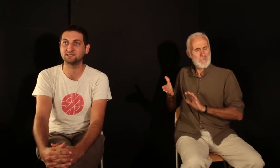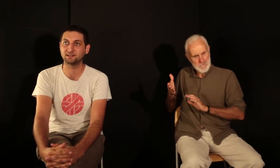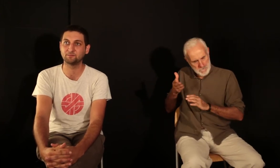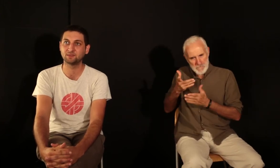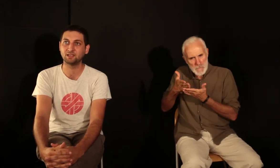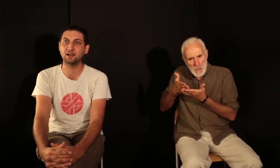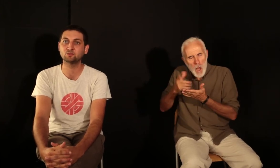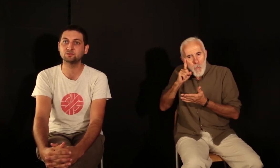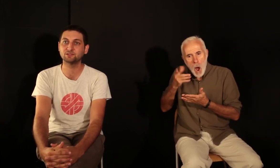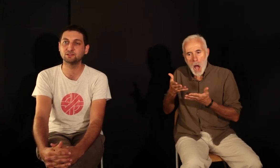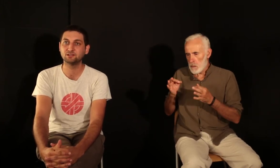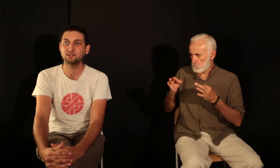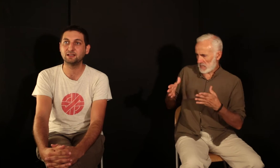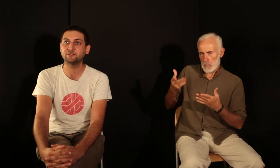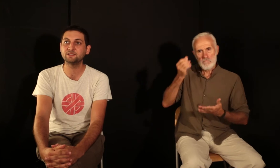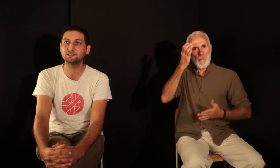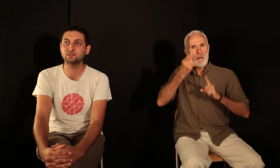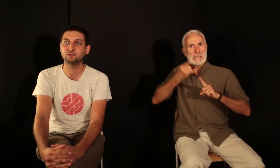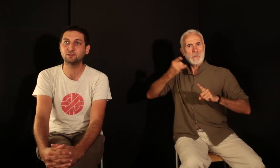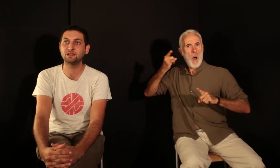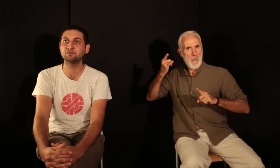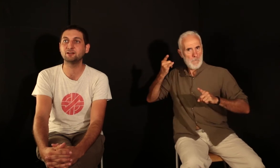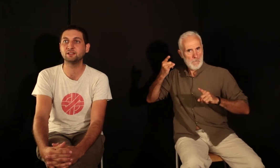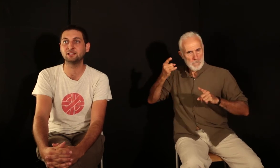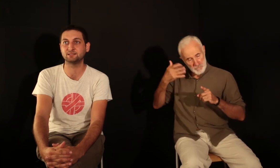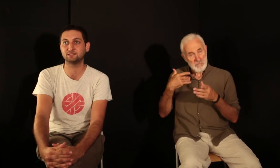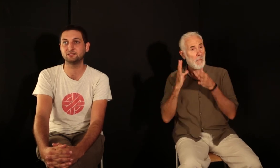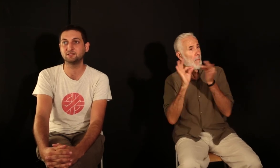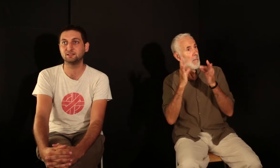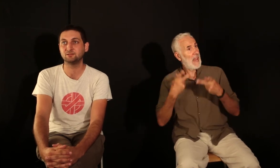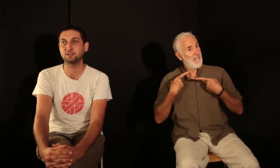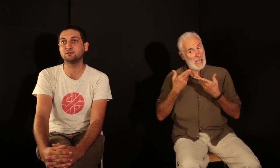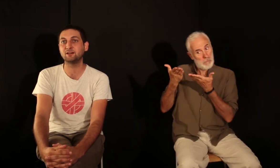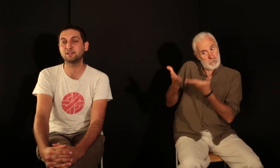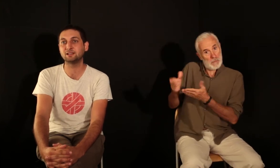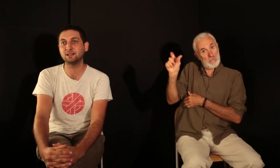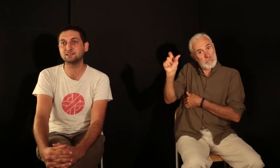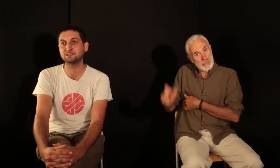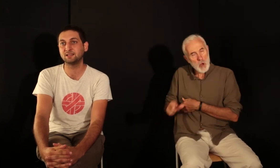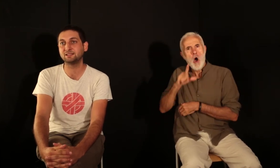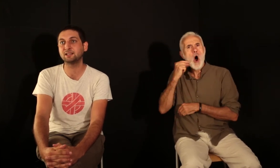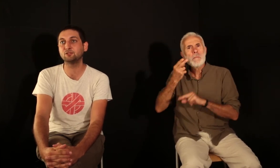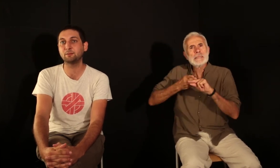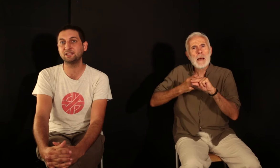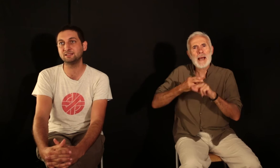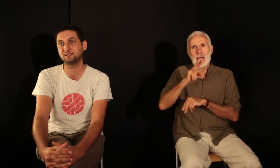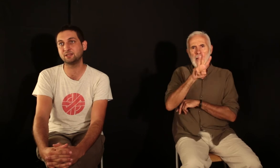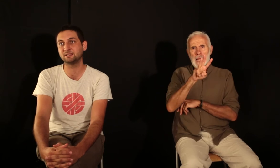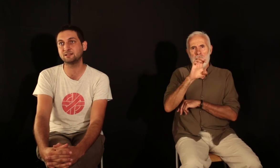dire. Il raconte la vie de Leonard Weinglass. Donc Leonard Weinglass est un avocat pénaliste américain